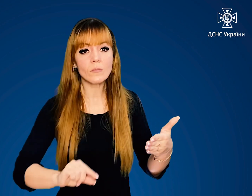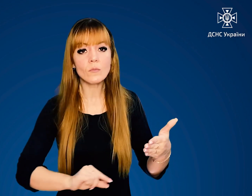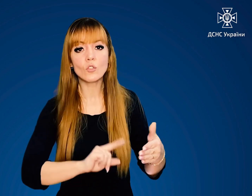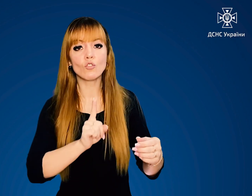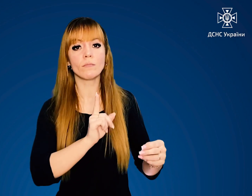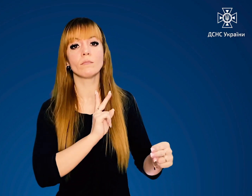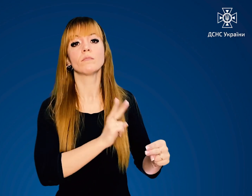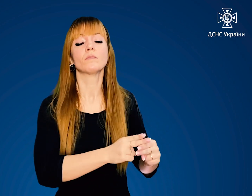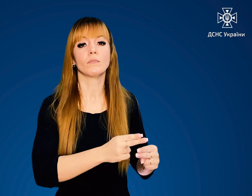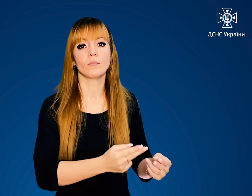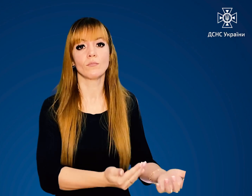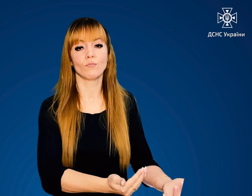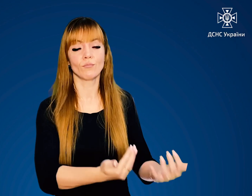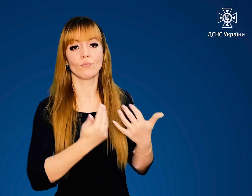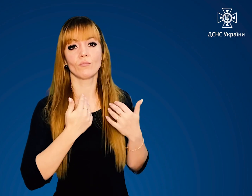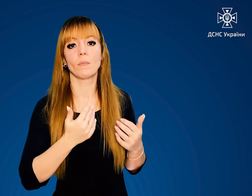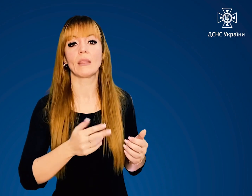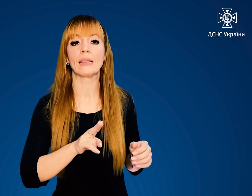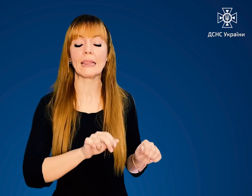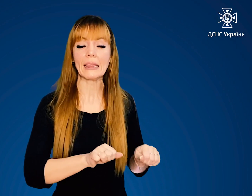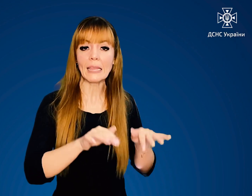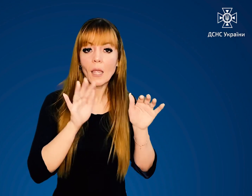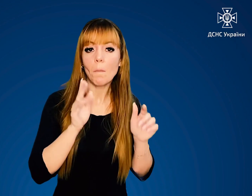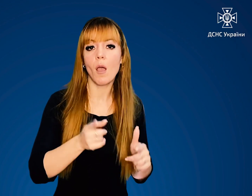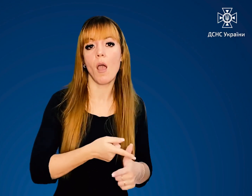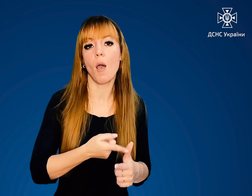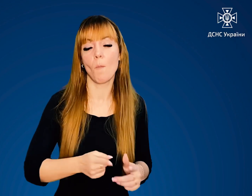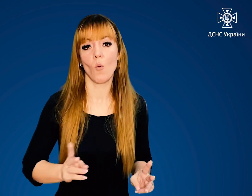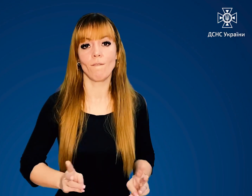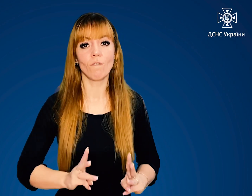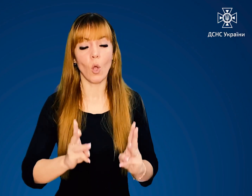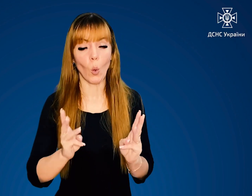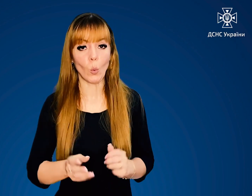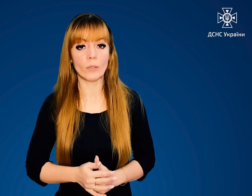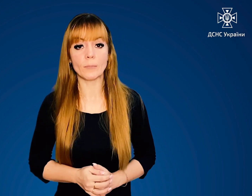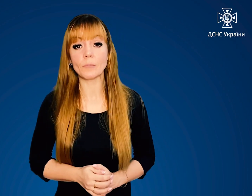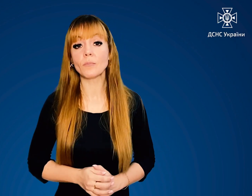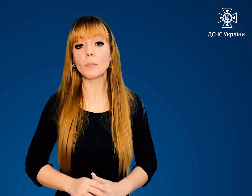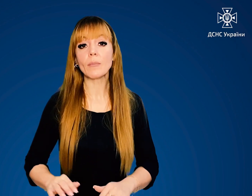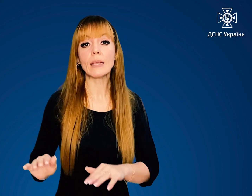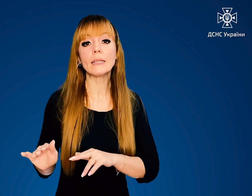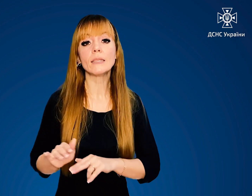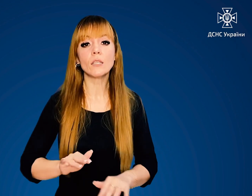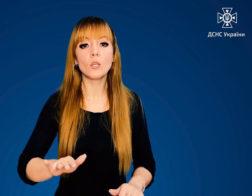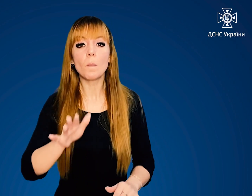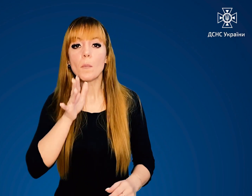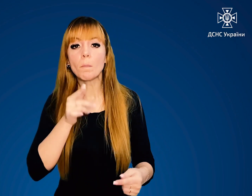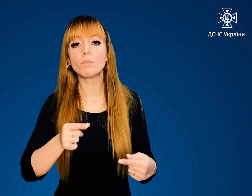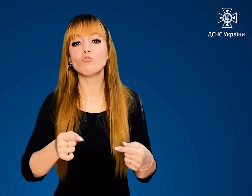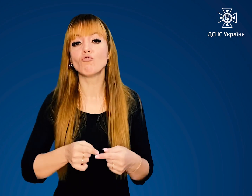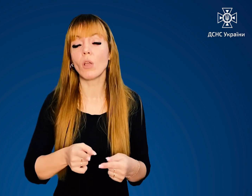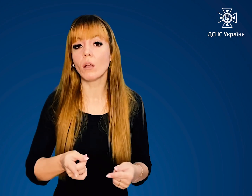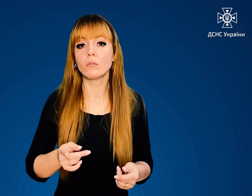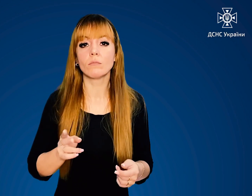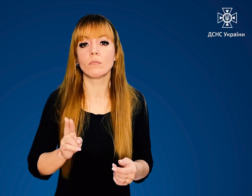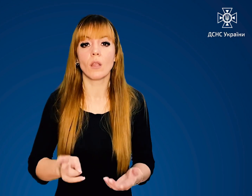перешкодити доступу вогню та диму. Дії під час рятування постраждалих від